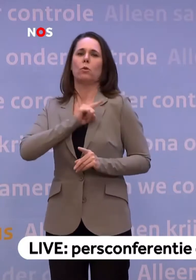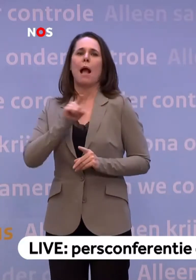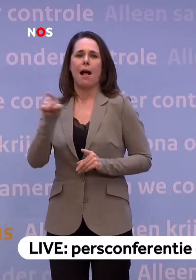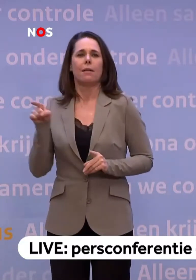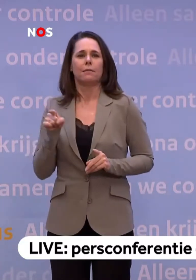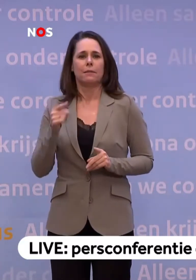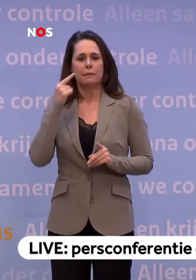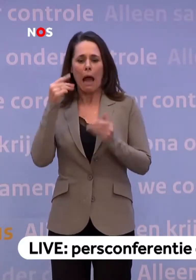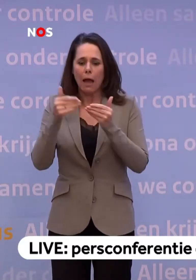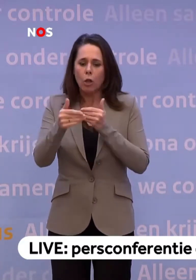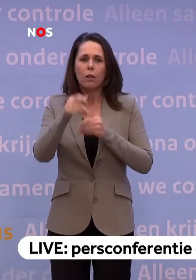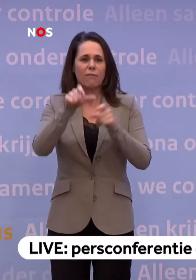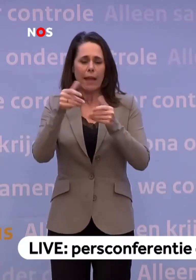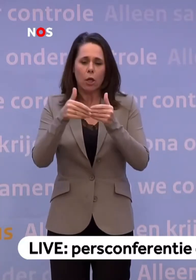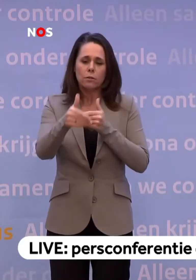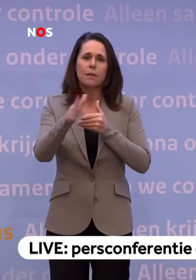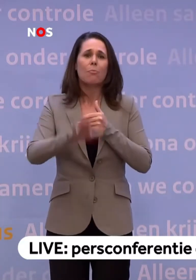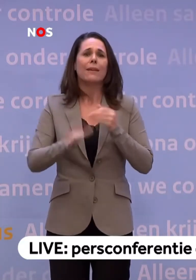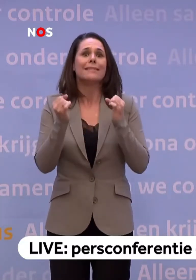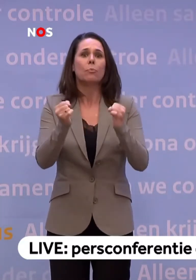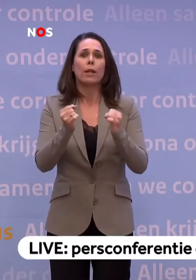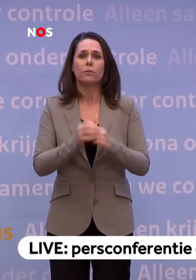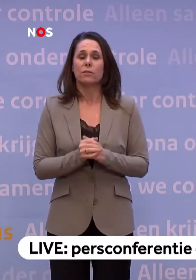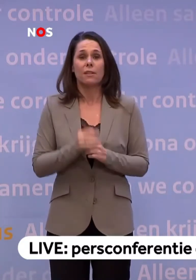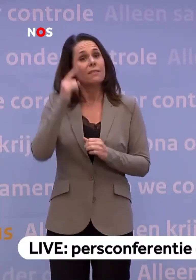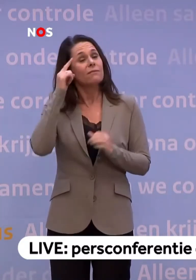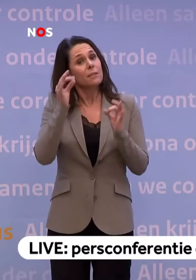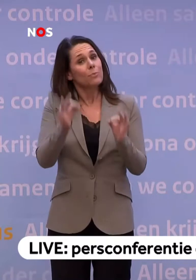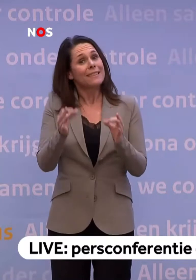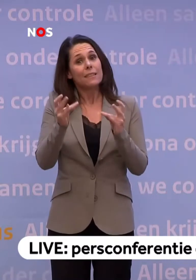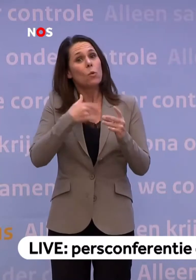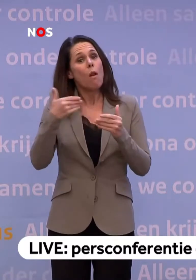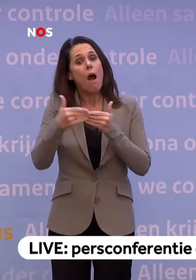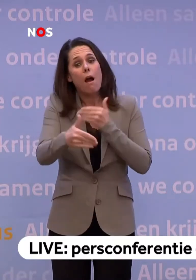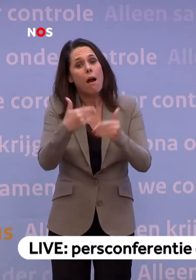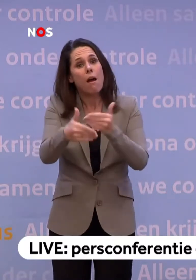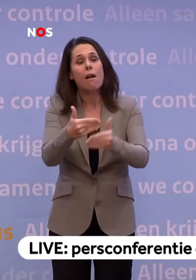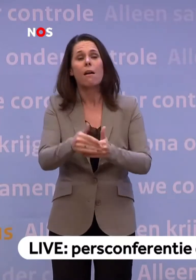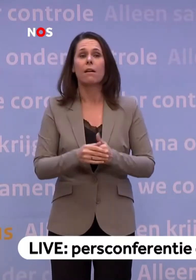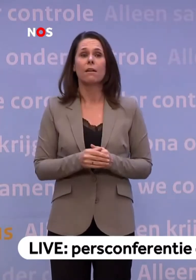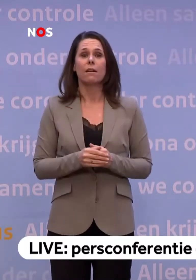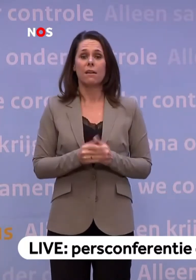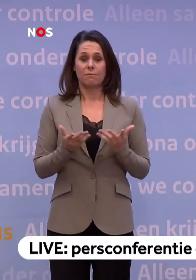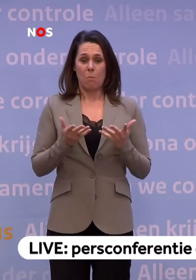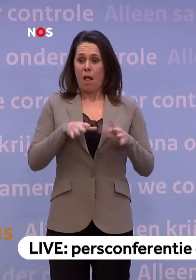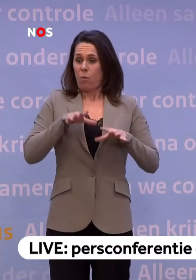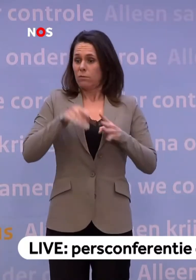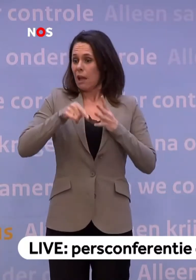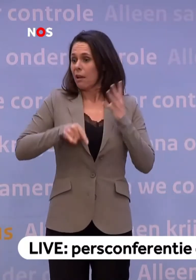blijven spannend. We weten nog niet precies hoe lang dit gaat duren. Veel is nog onzeker.